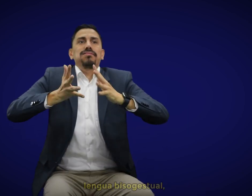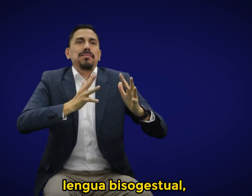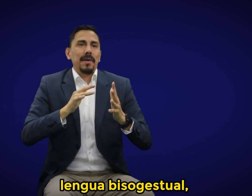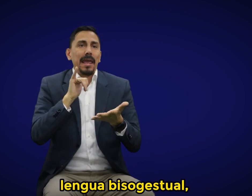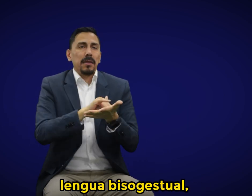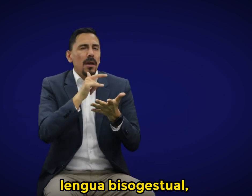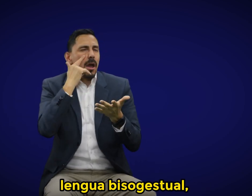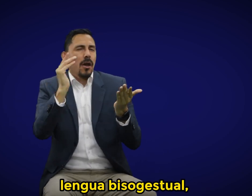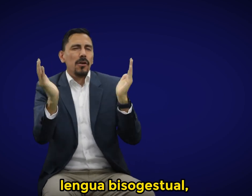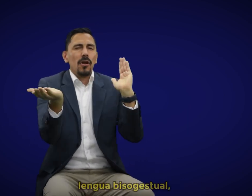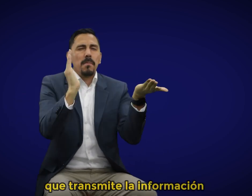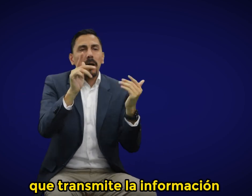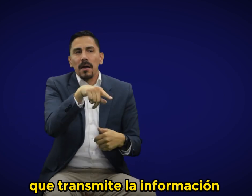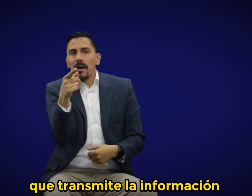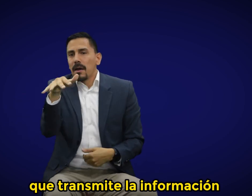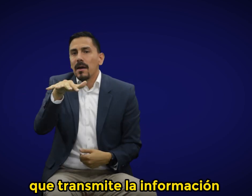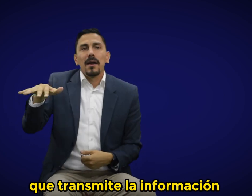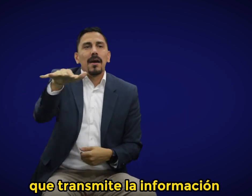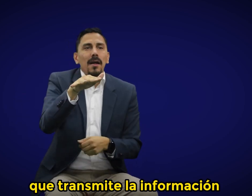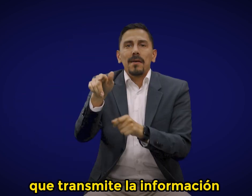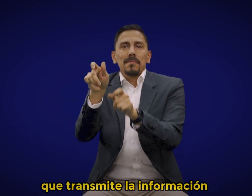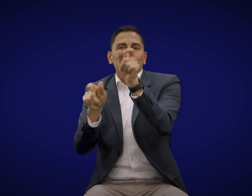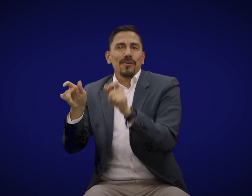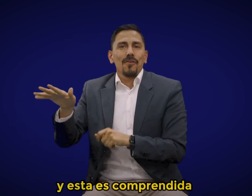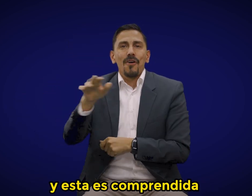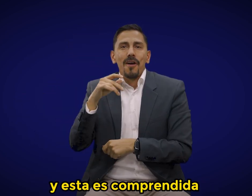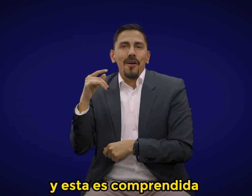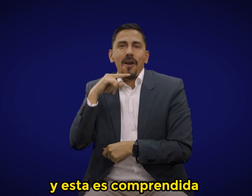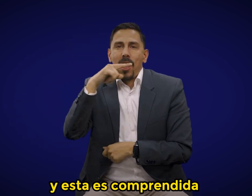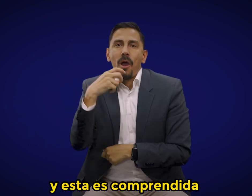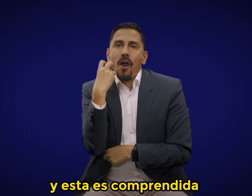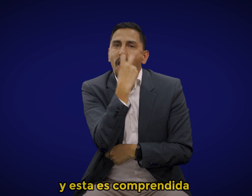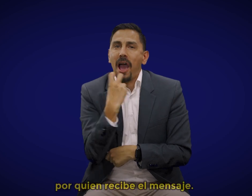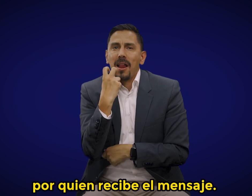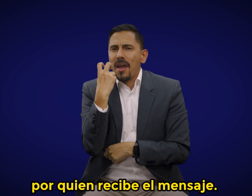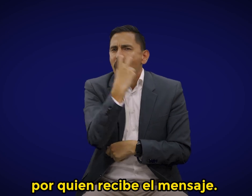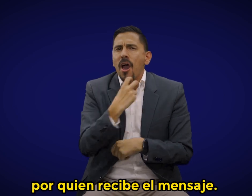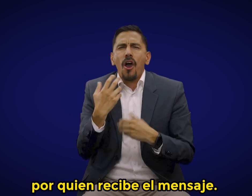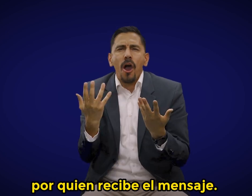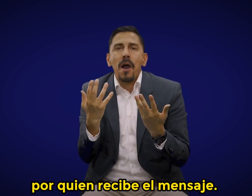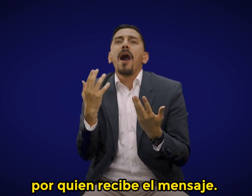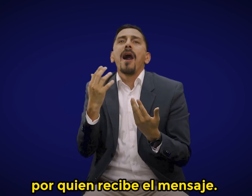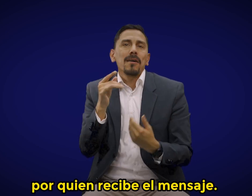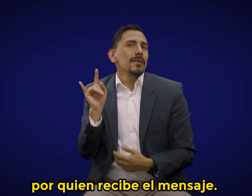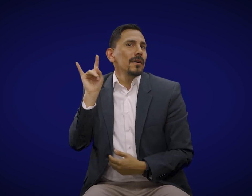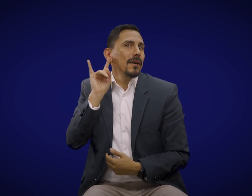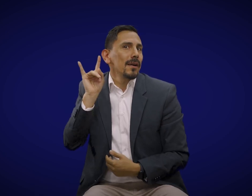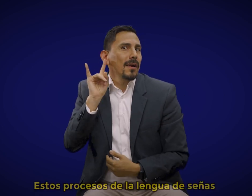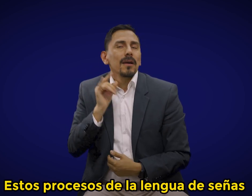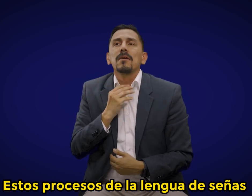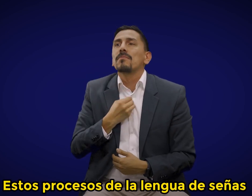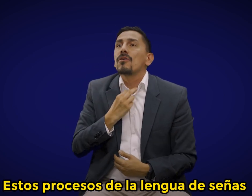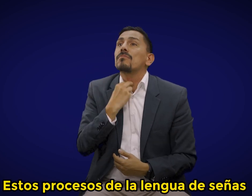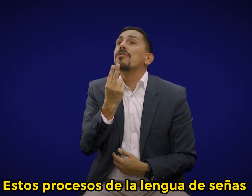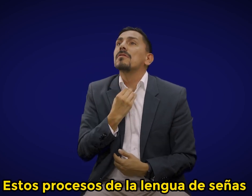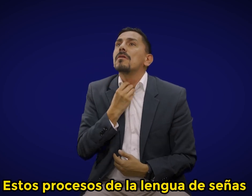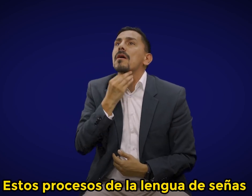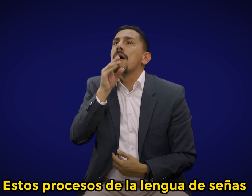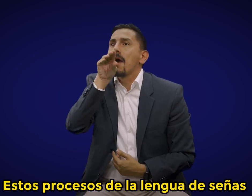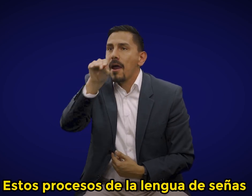lengua visogestual que transmite la información y esta es comprendida por quien recibe el mensaje. 3. Estos procesos de la lengua de